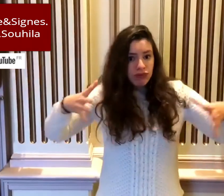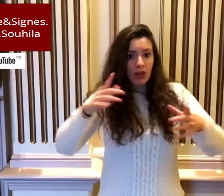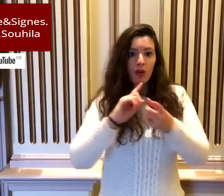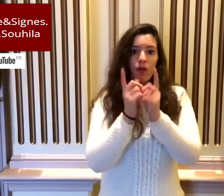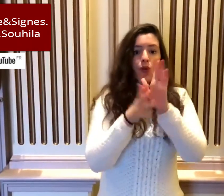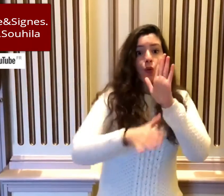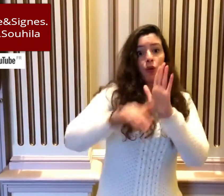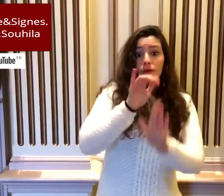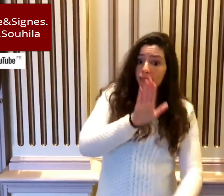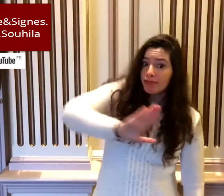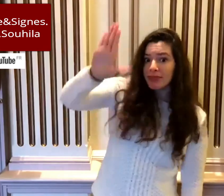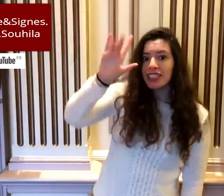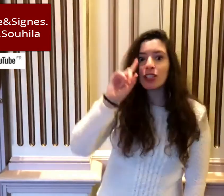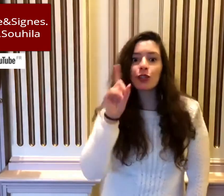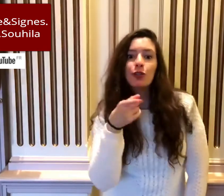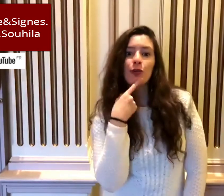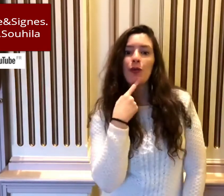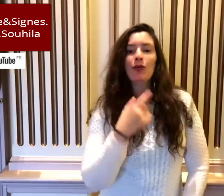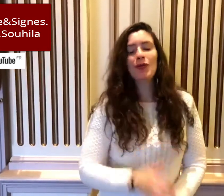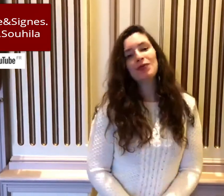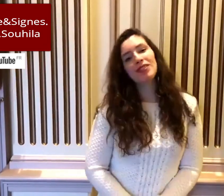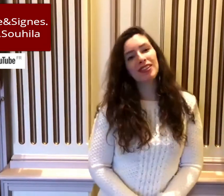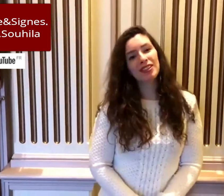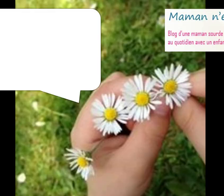J'ai Fre quoted par Lesliamougs Cs Merci.